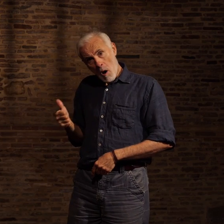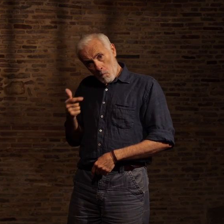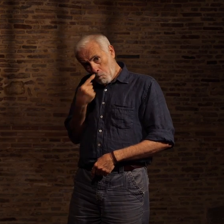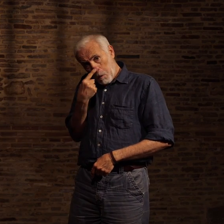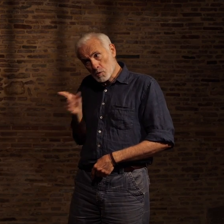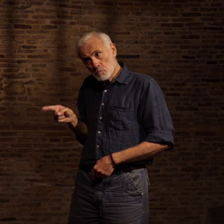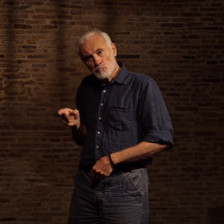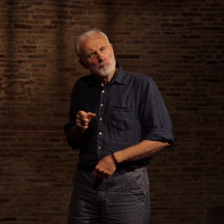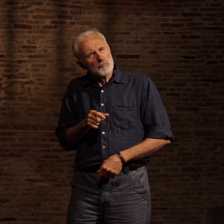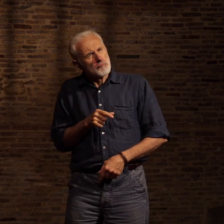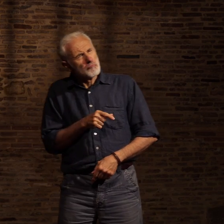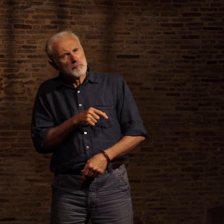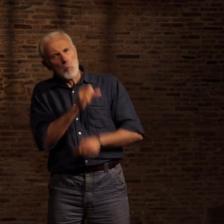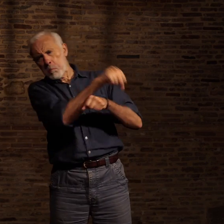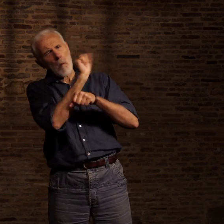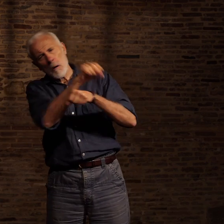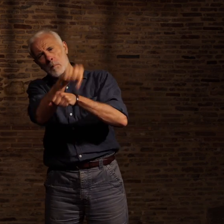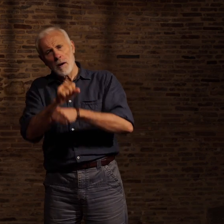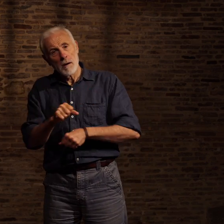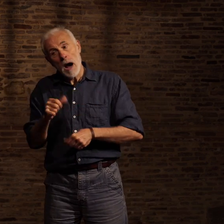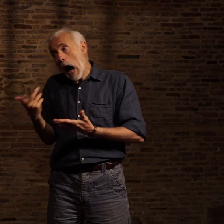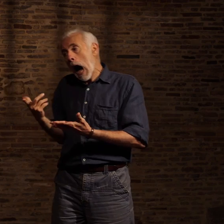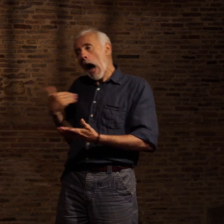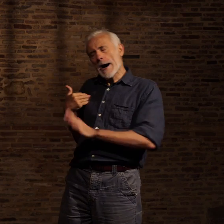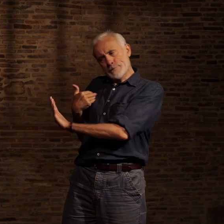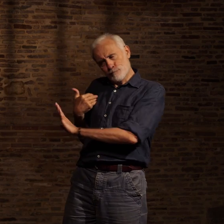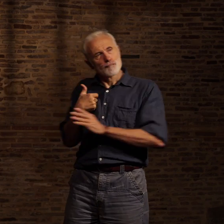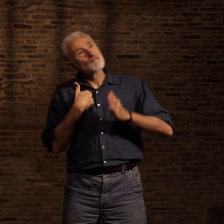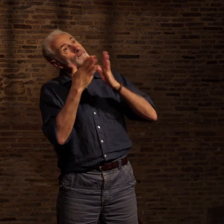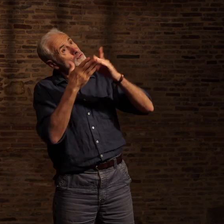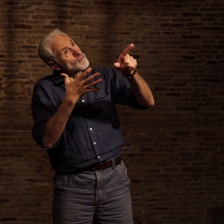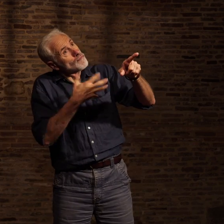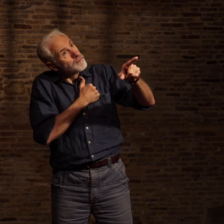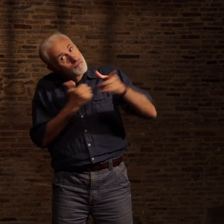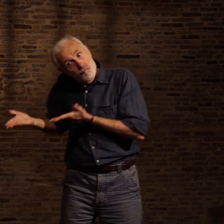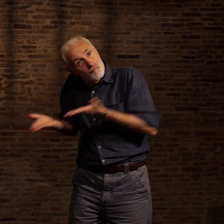vos élèves sur le champ. Alors il m'a demandé, de vous demander, si vous pourriez le laisser faire un essai pour intégrer l'équipe.